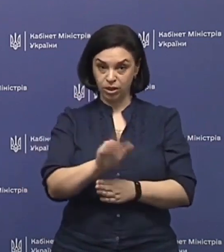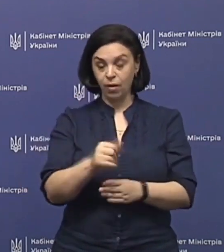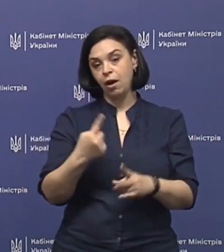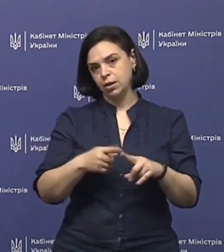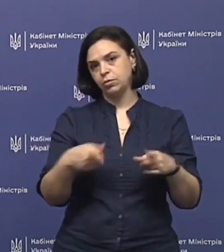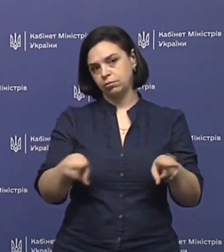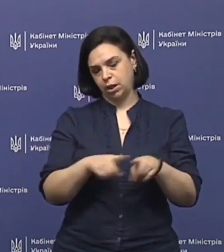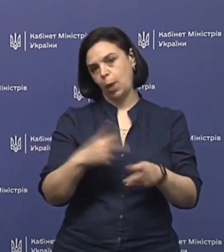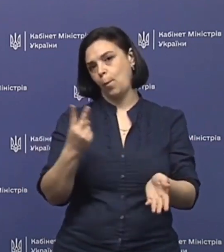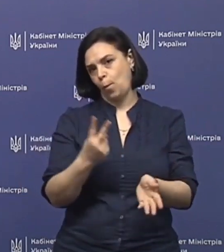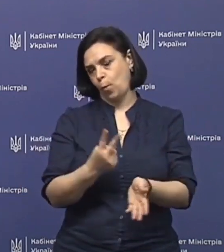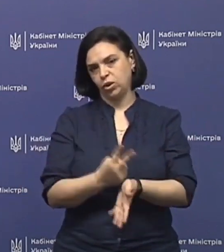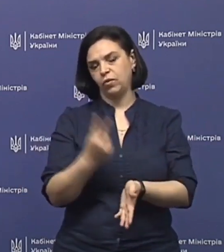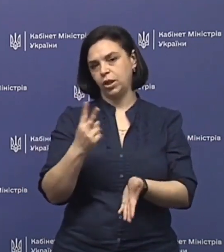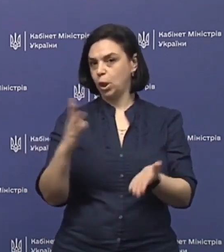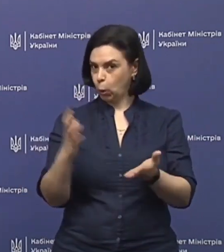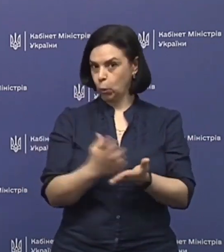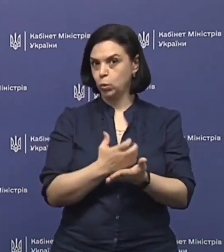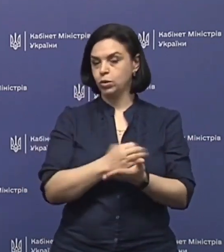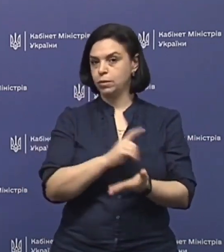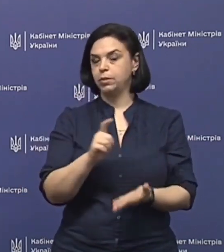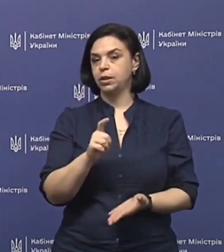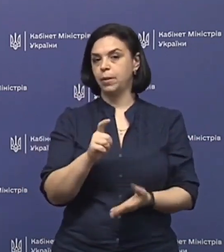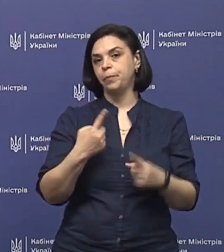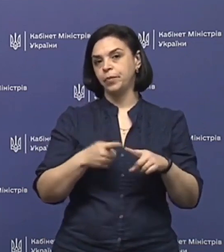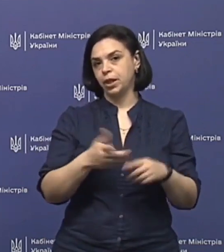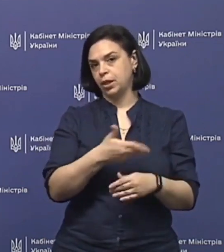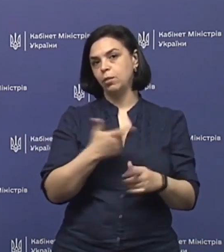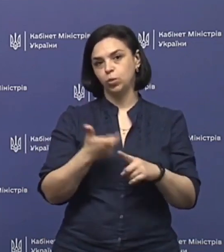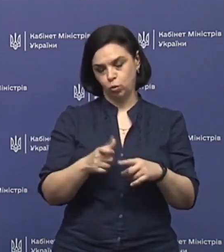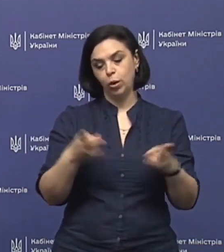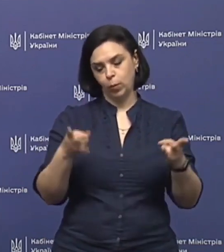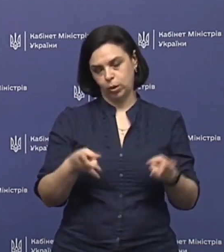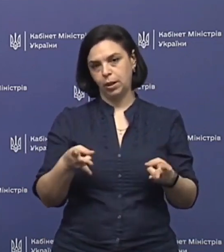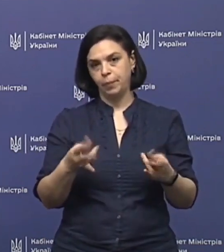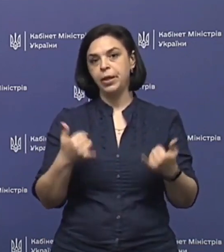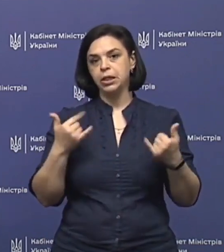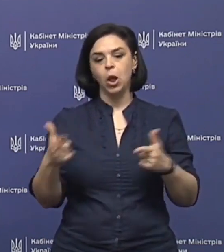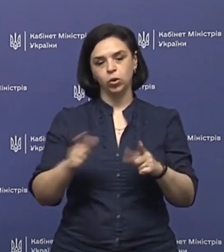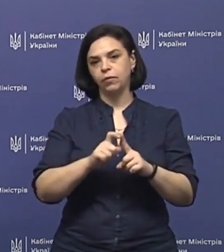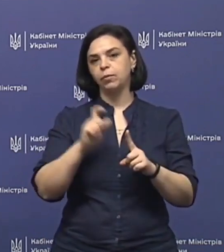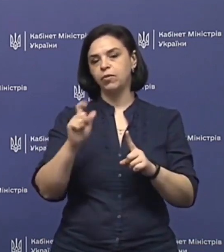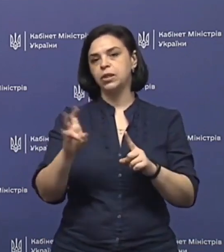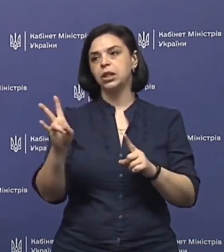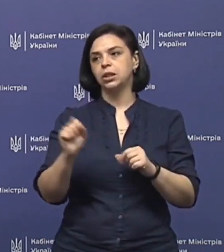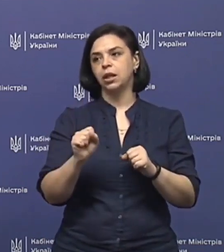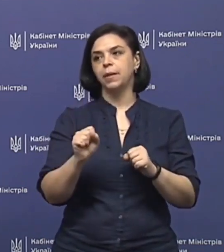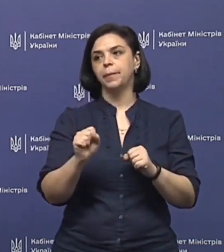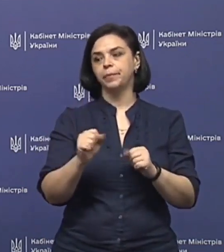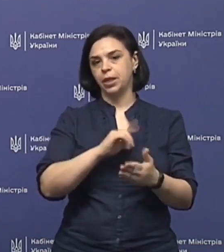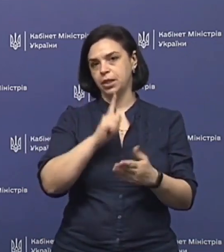це буде такий подвійний успіх, який нам дуже потрібен. Зараз готовий відповісти на